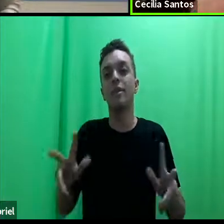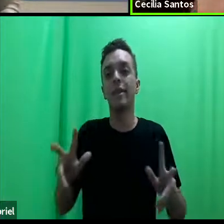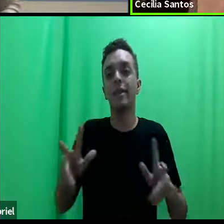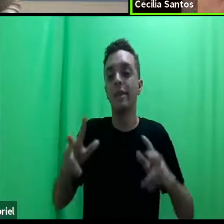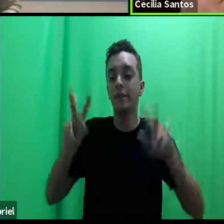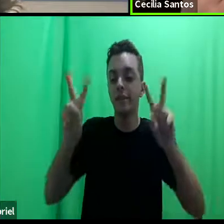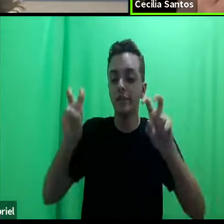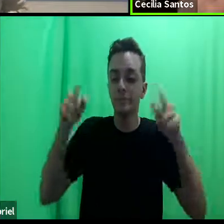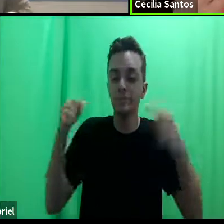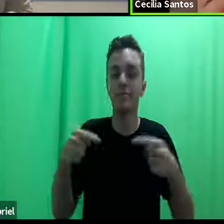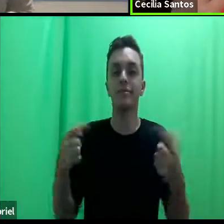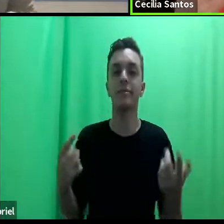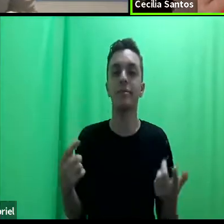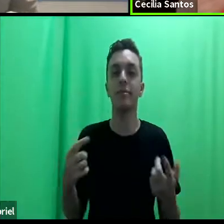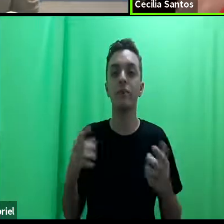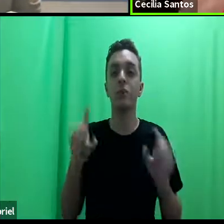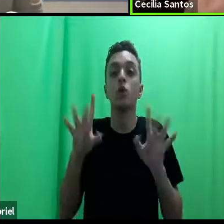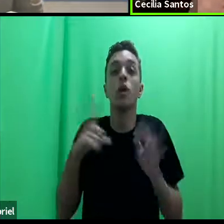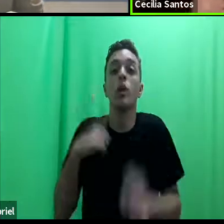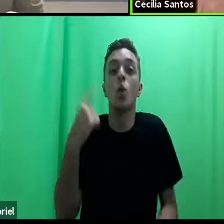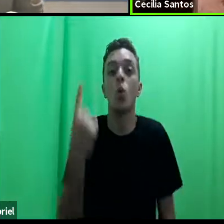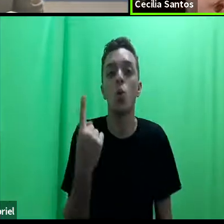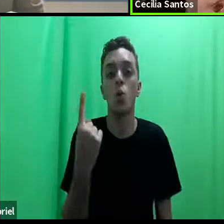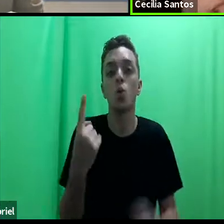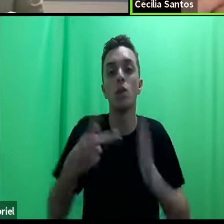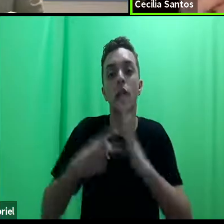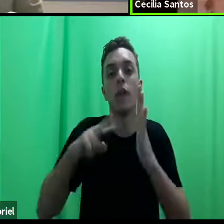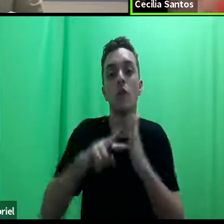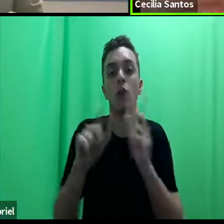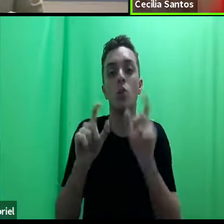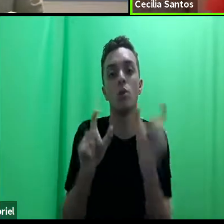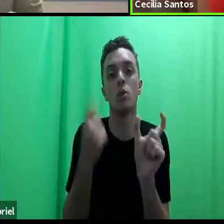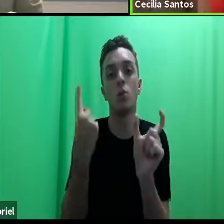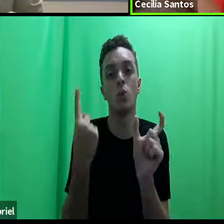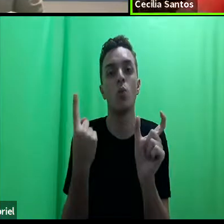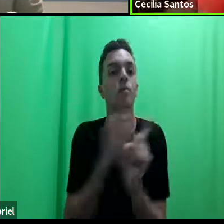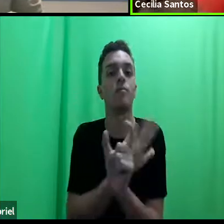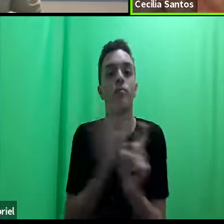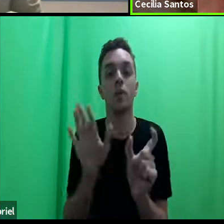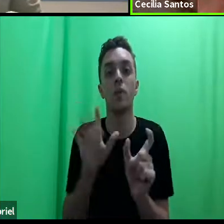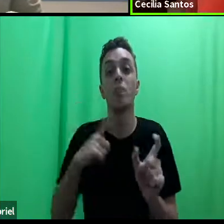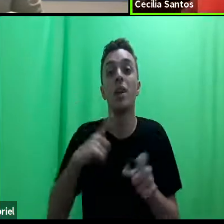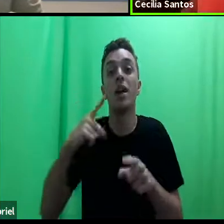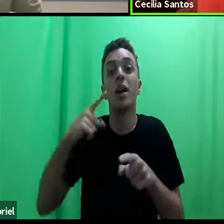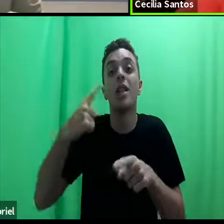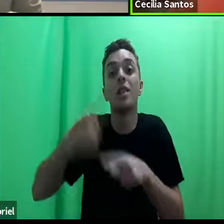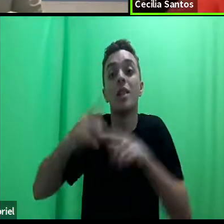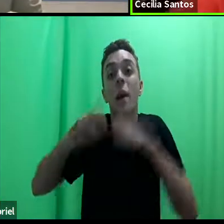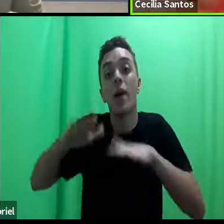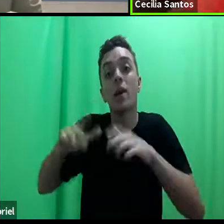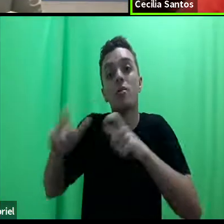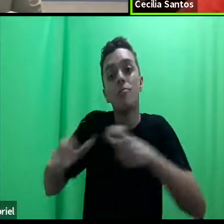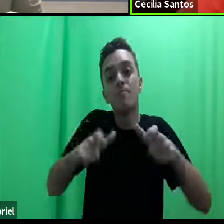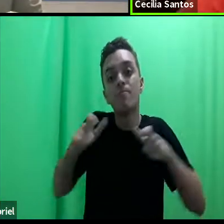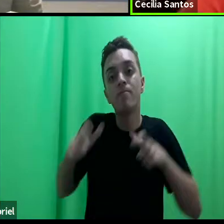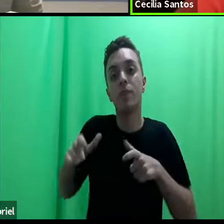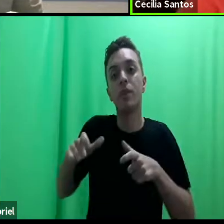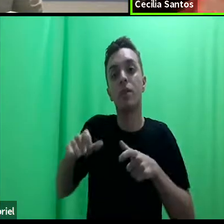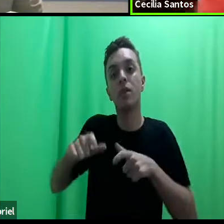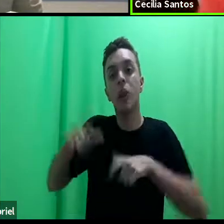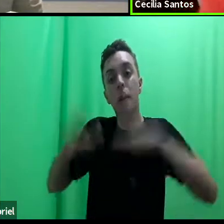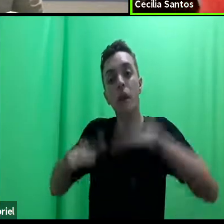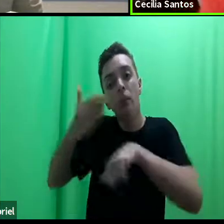não é um, não só tem um significado, não é? Porque é no local, é na prática que a gente vai entender